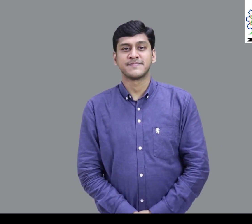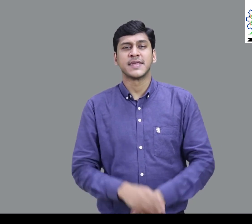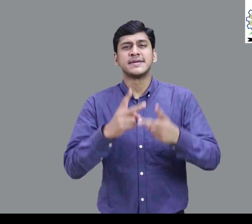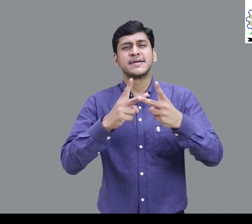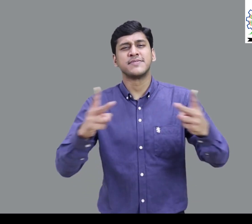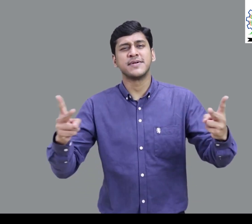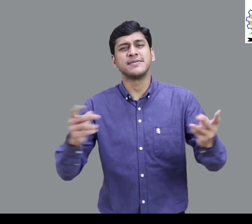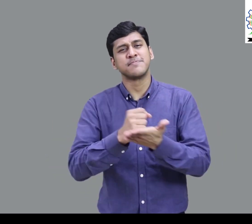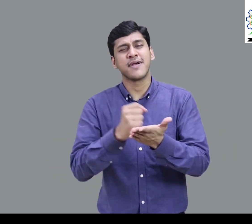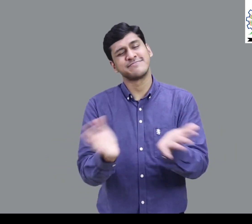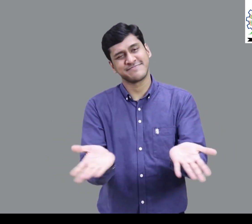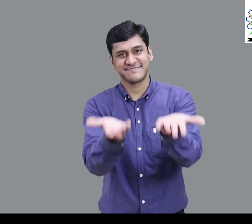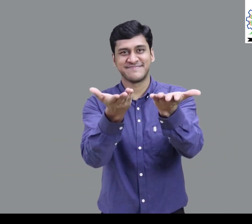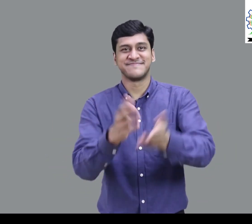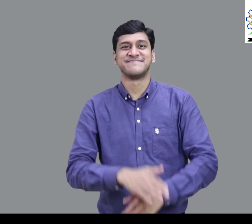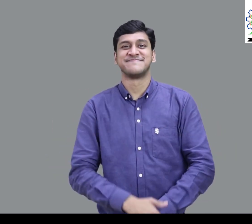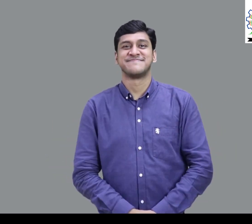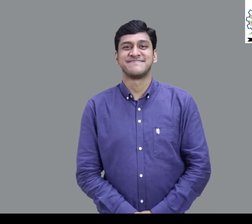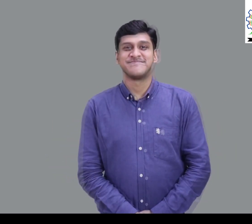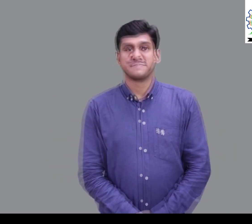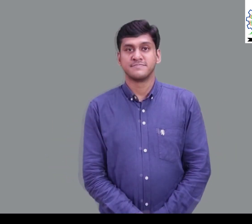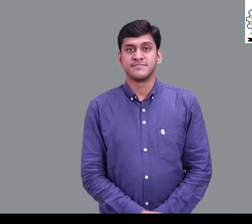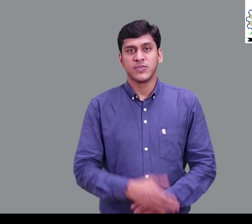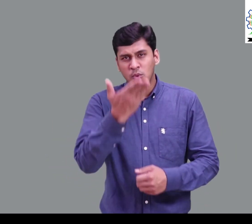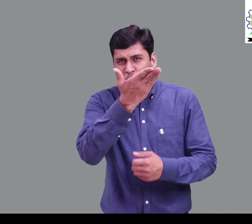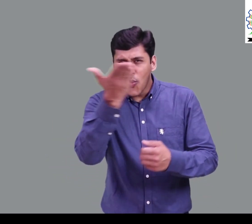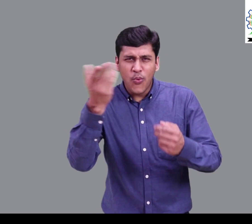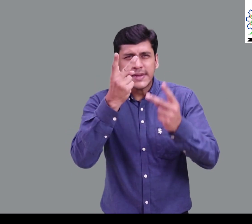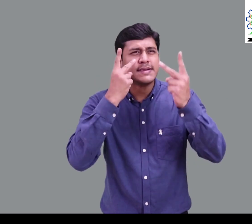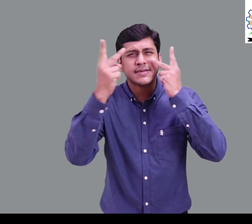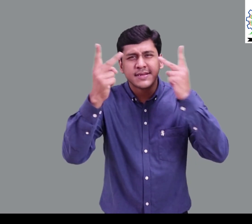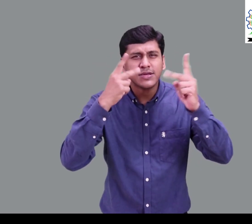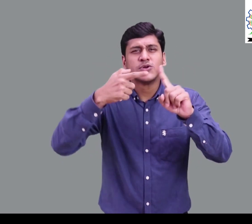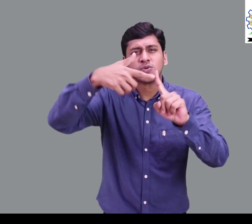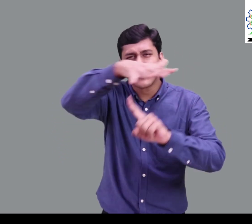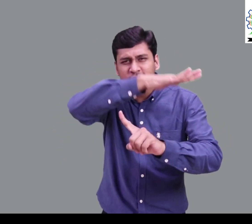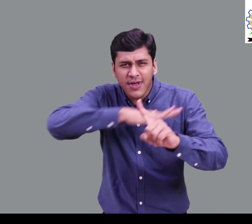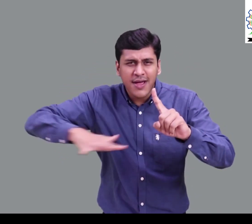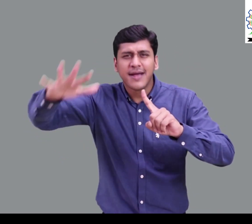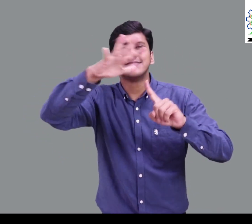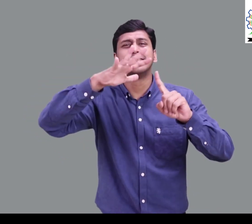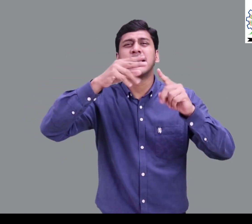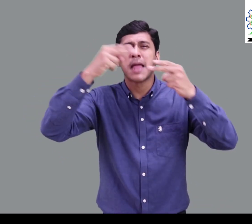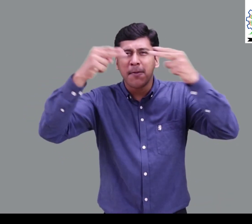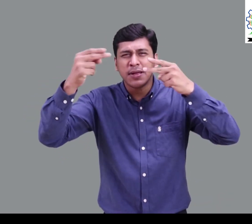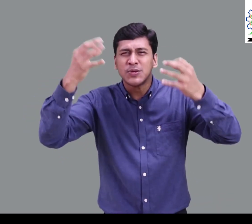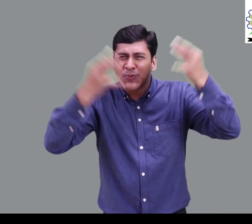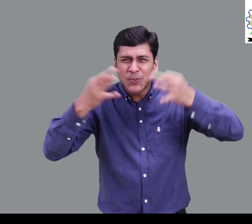और आदी आप स्वेम परियास कीजे आप अपने आसपास के वातावरन में देखकर वस्तू के